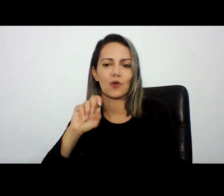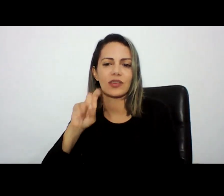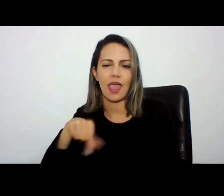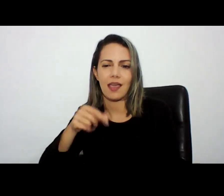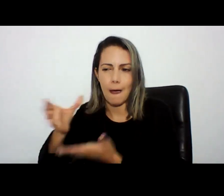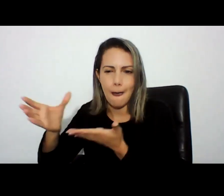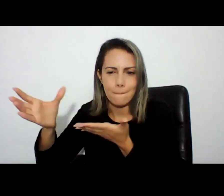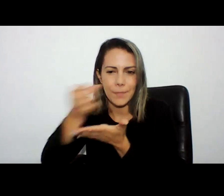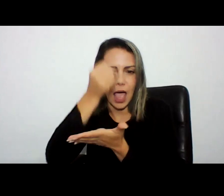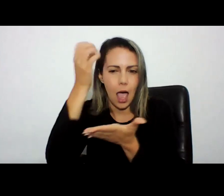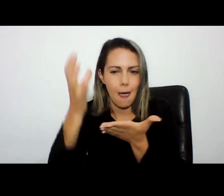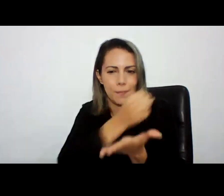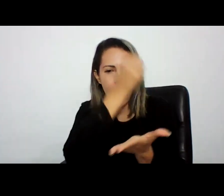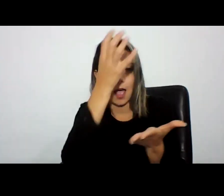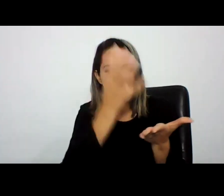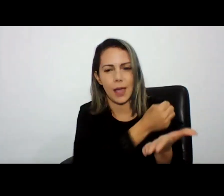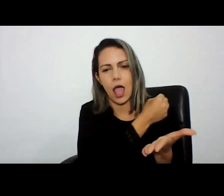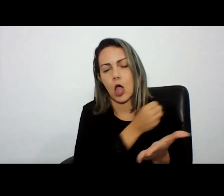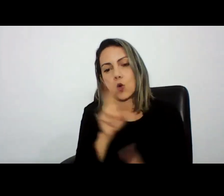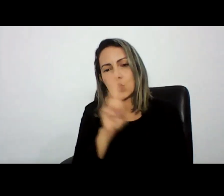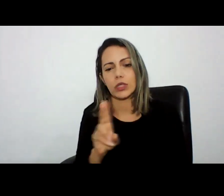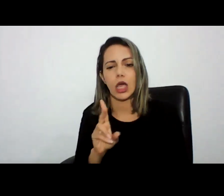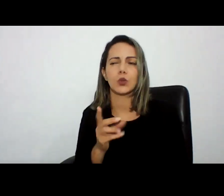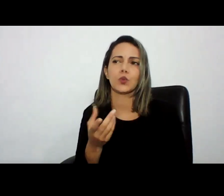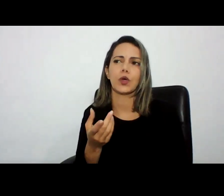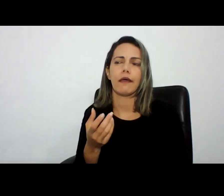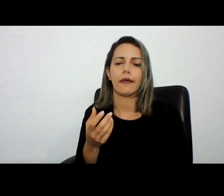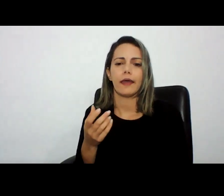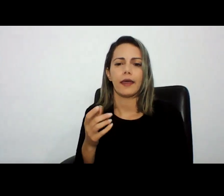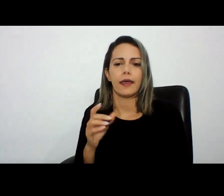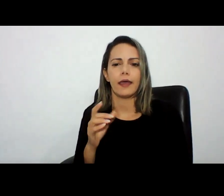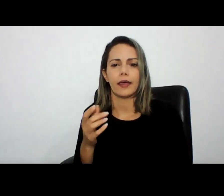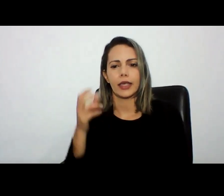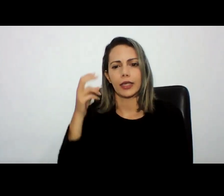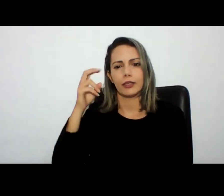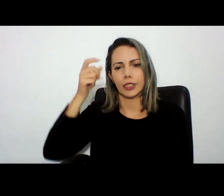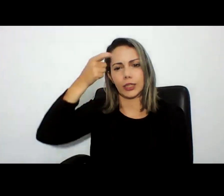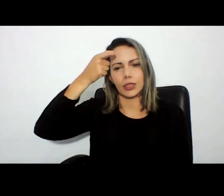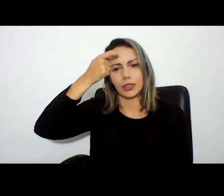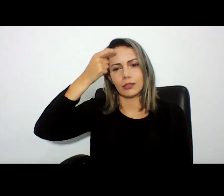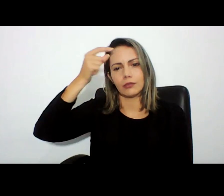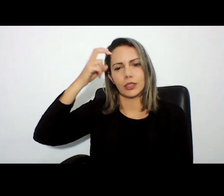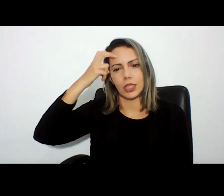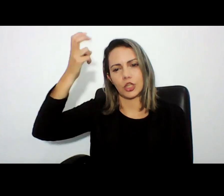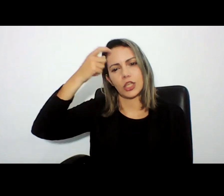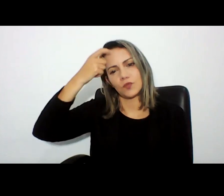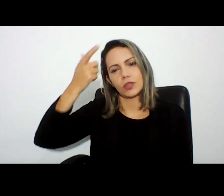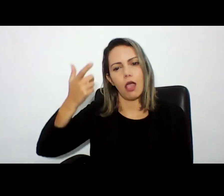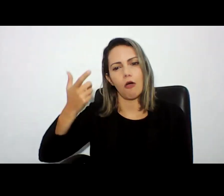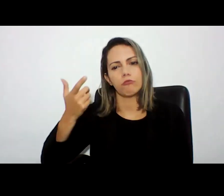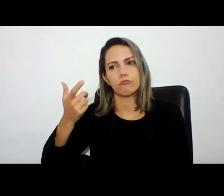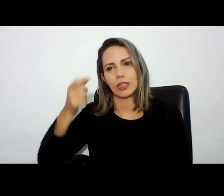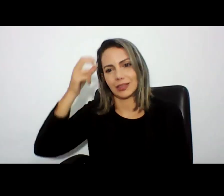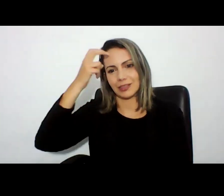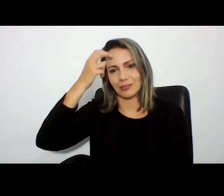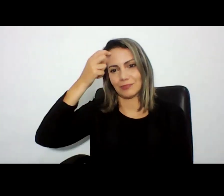de inteligência artificial ou mesmo com o uso da análise lá por parte dos nossos analistas aí citando um